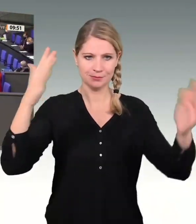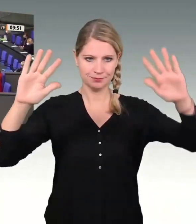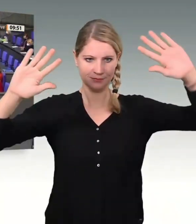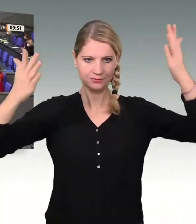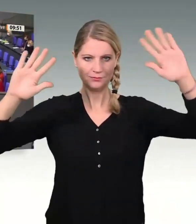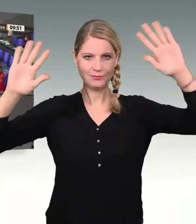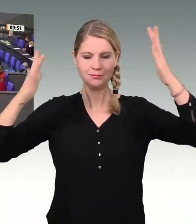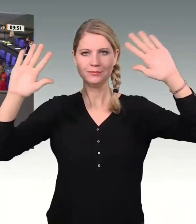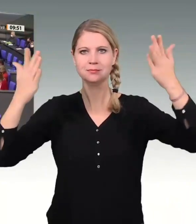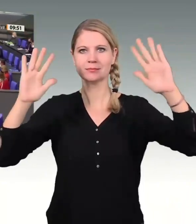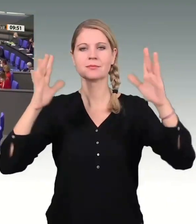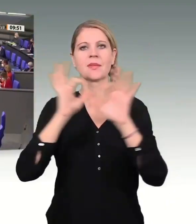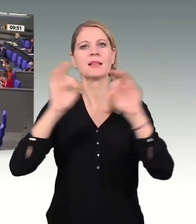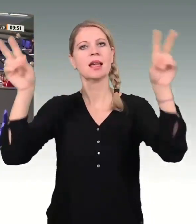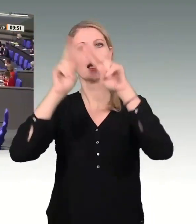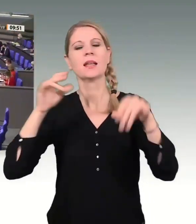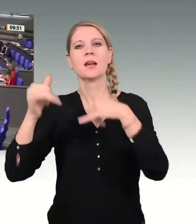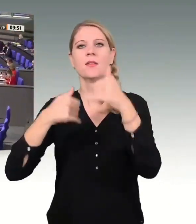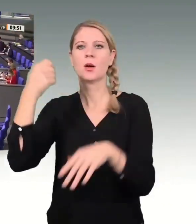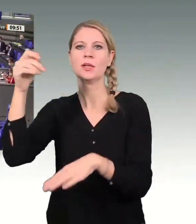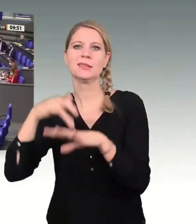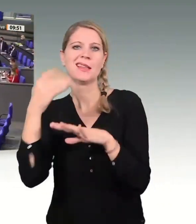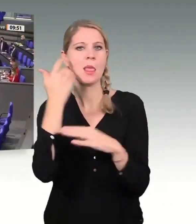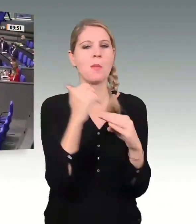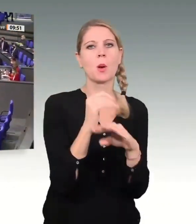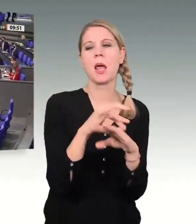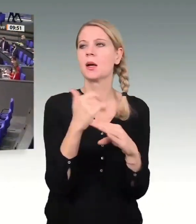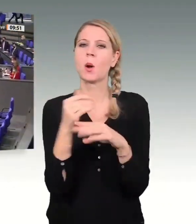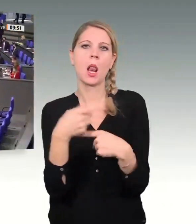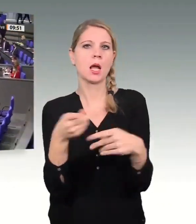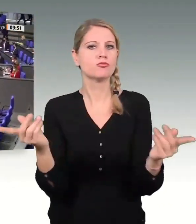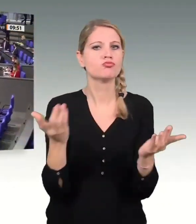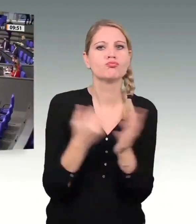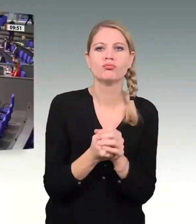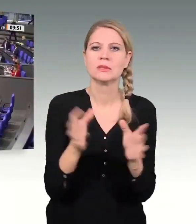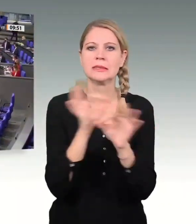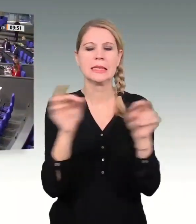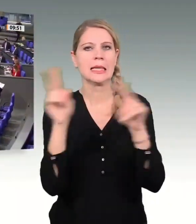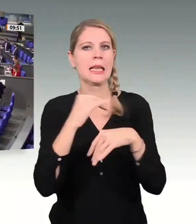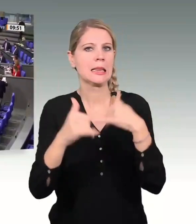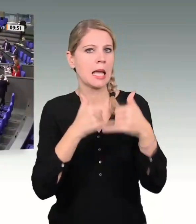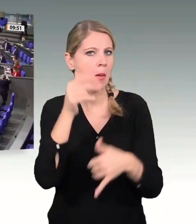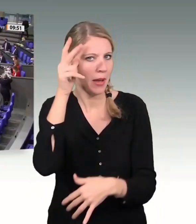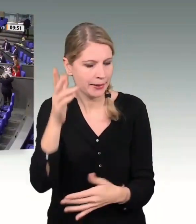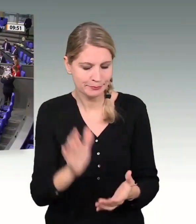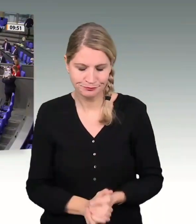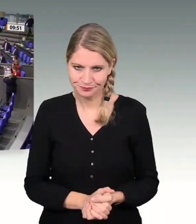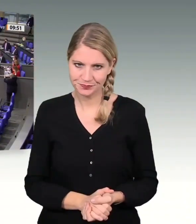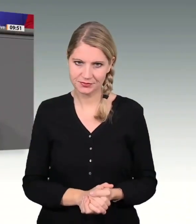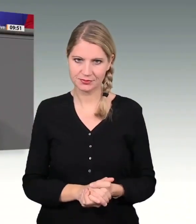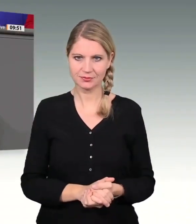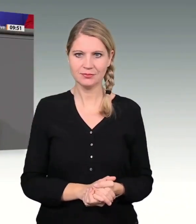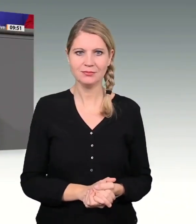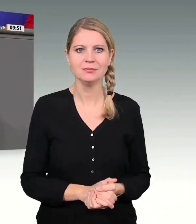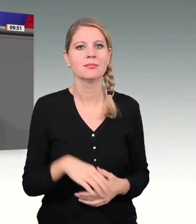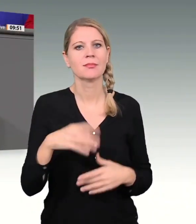Sehr geehrte Frau Präsidentin! Liebe Kolleginnen und Kollegen! Meine sehr geehrten Damen und Herren! Am Sonntag